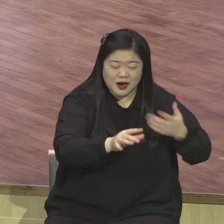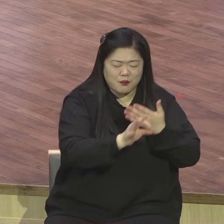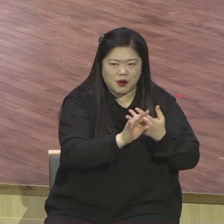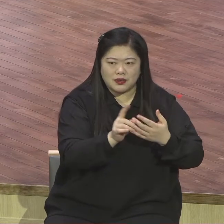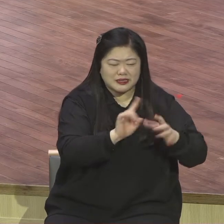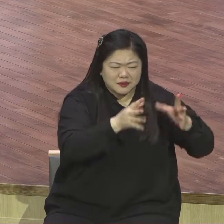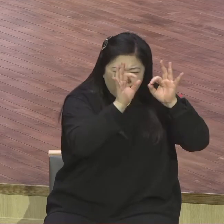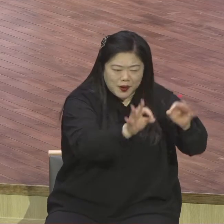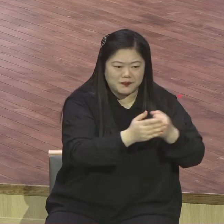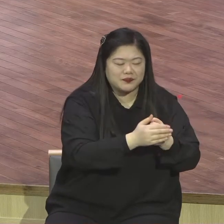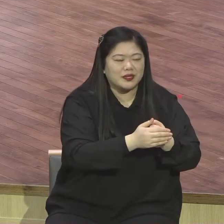이게 인기라 그래요